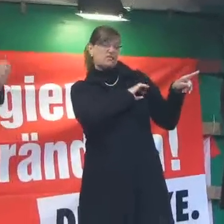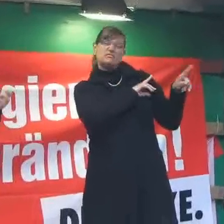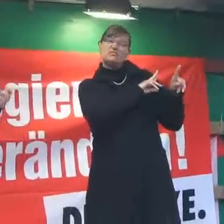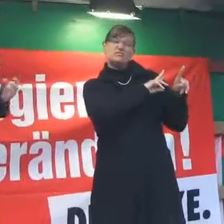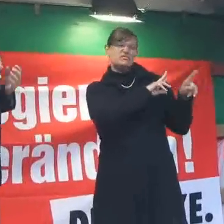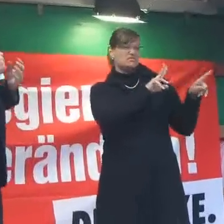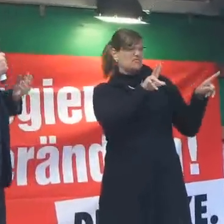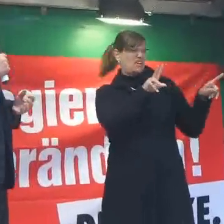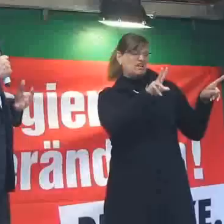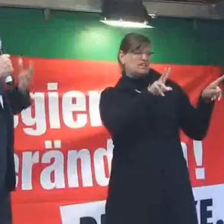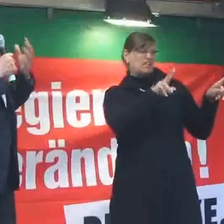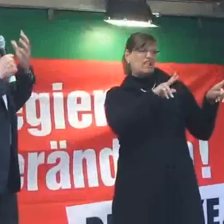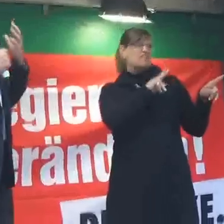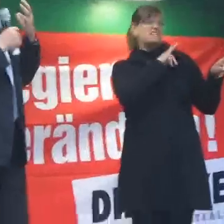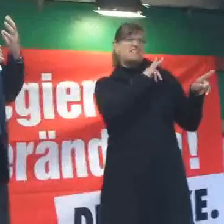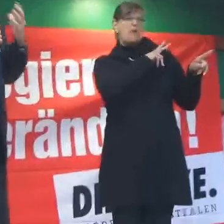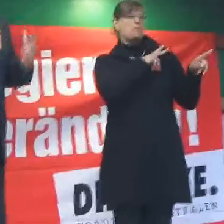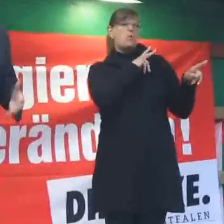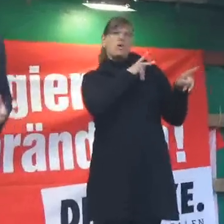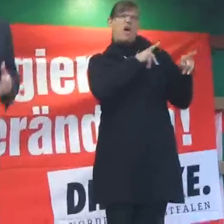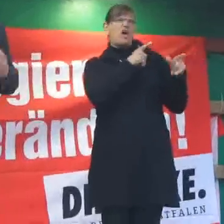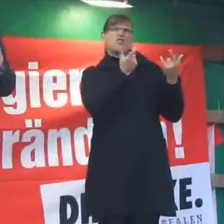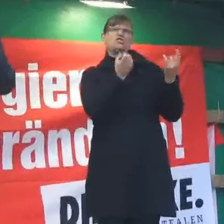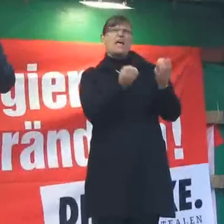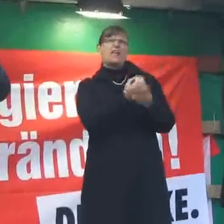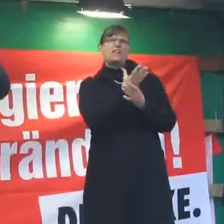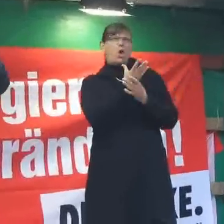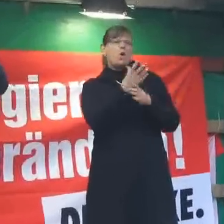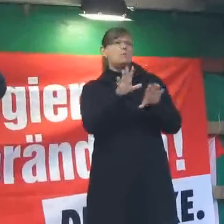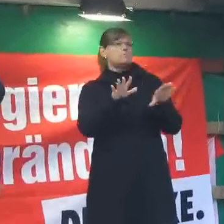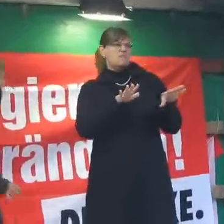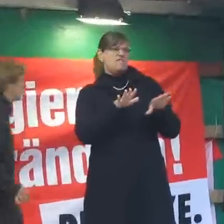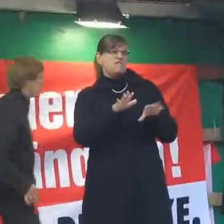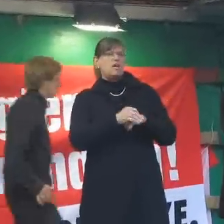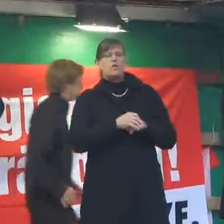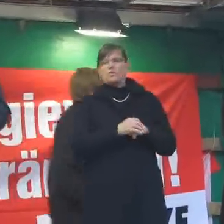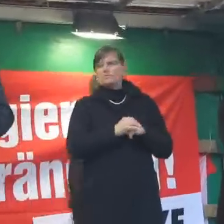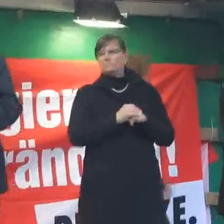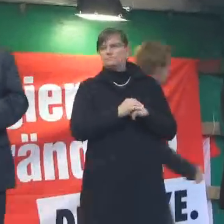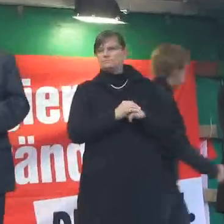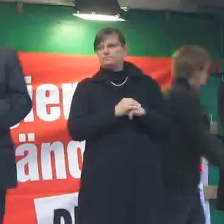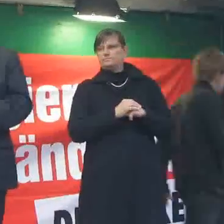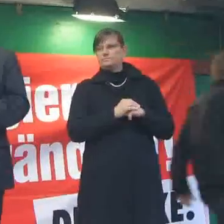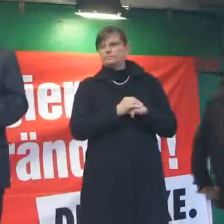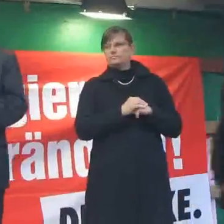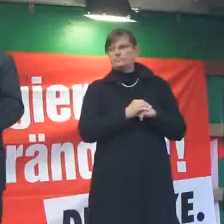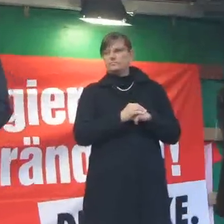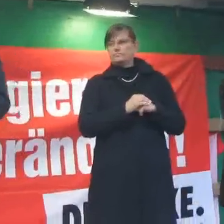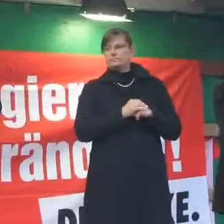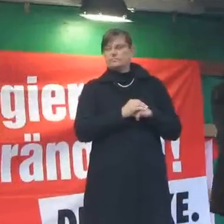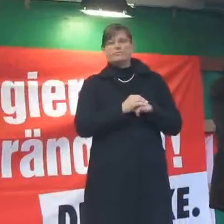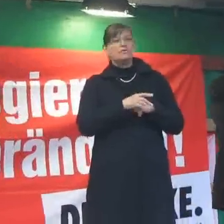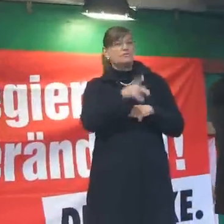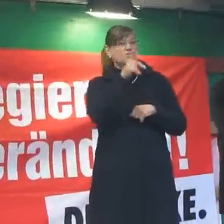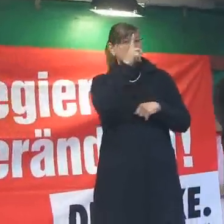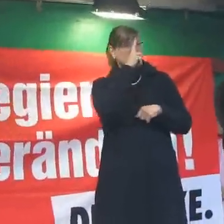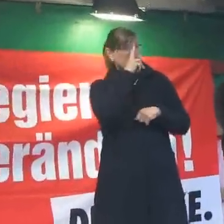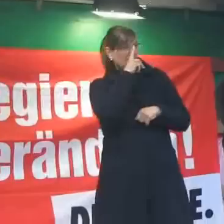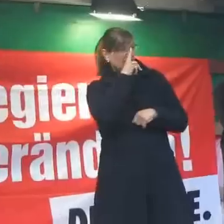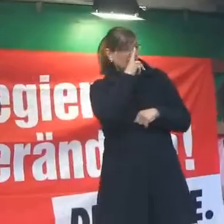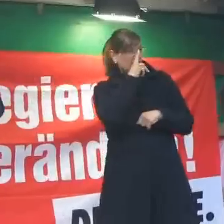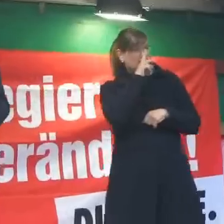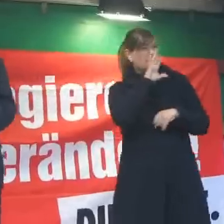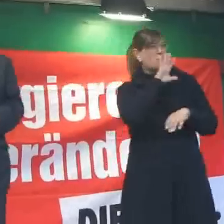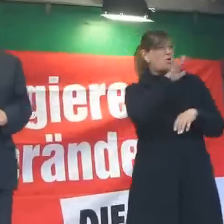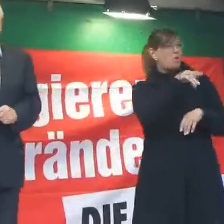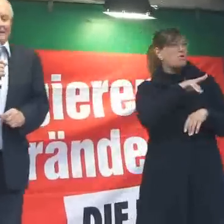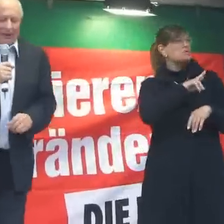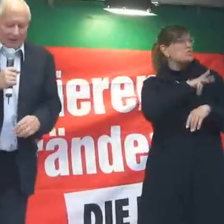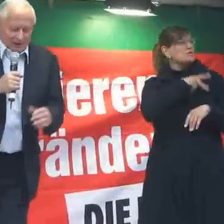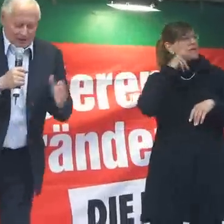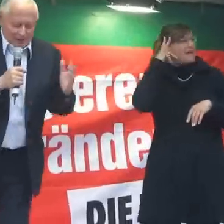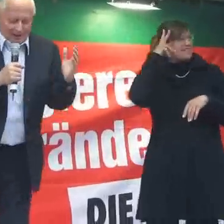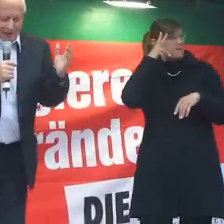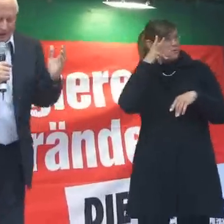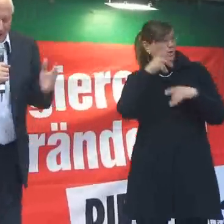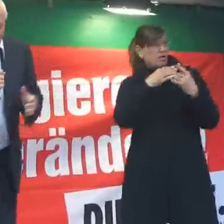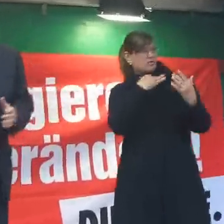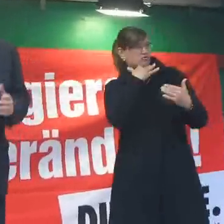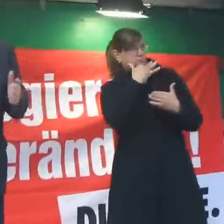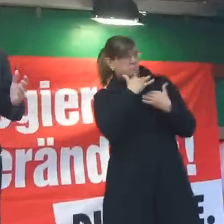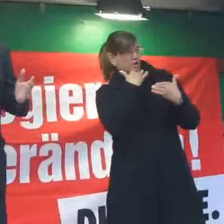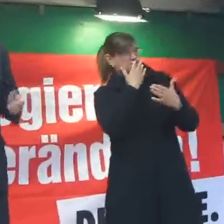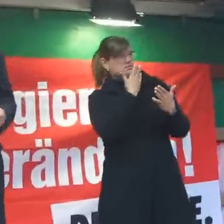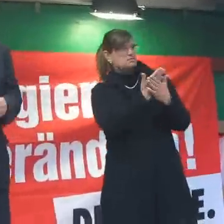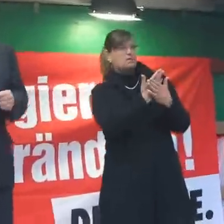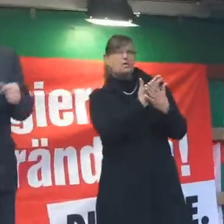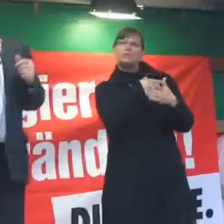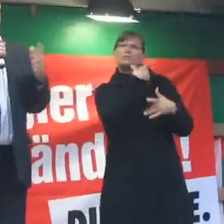Erneuerungsbewegungen verstehen können. Was meine ich damit? Wenn über Demokratie gesprochen wird, dann wird immer die